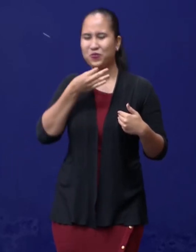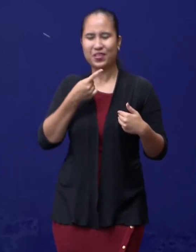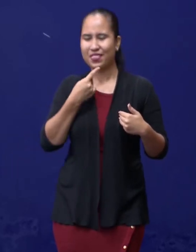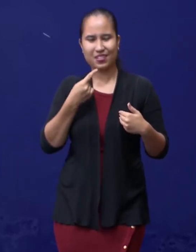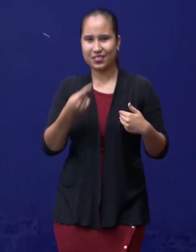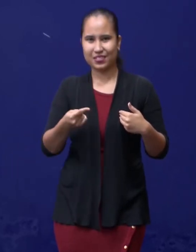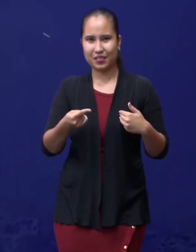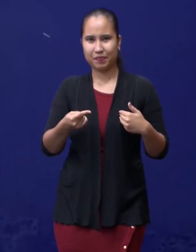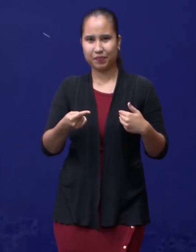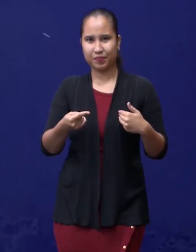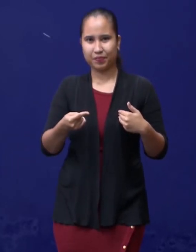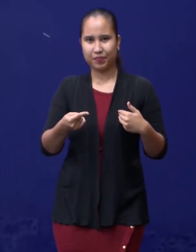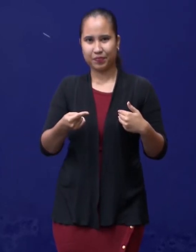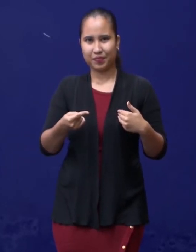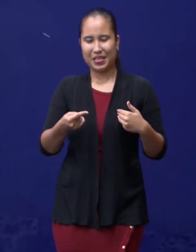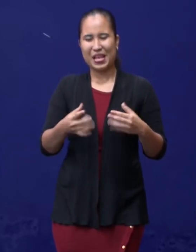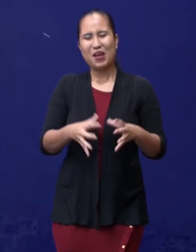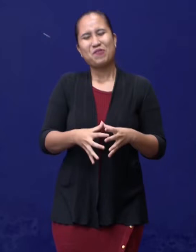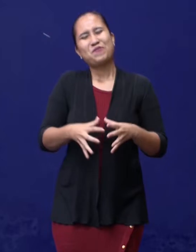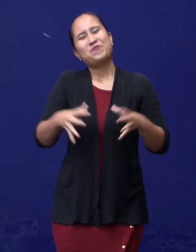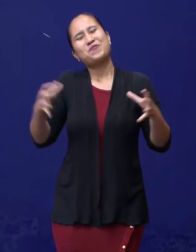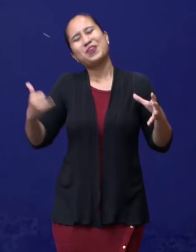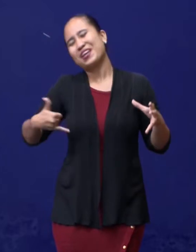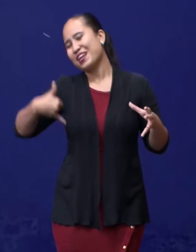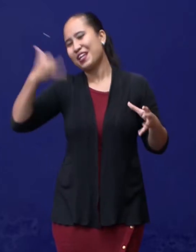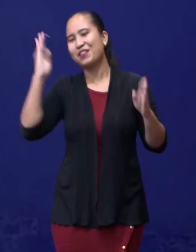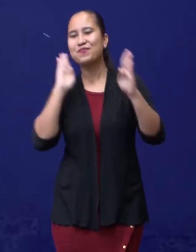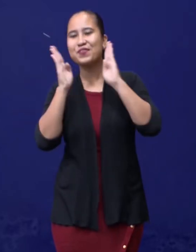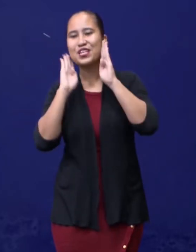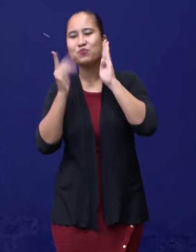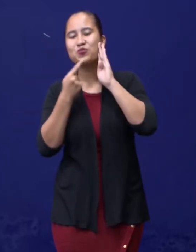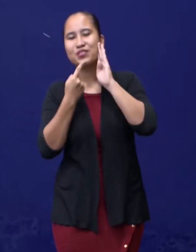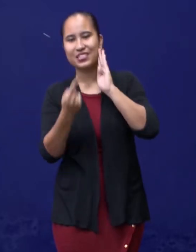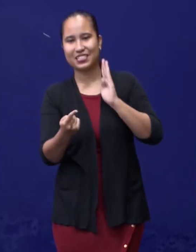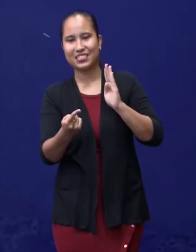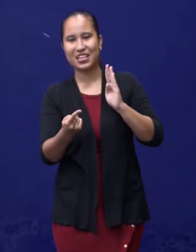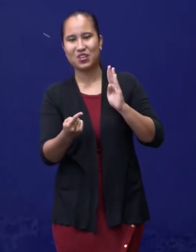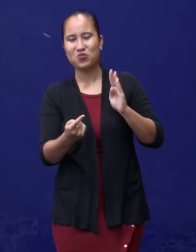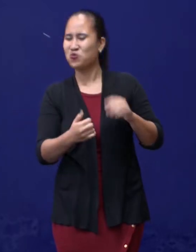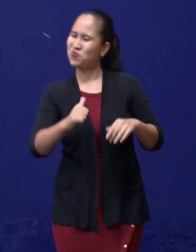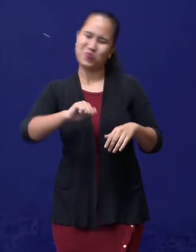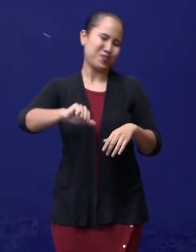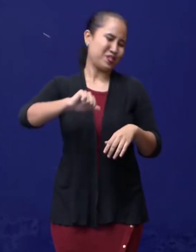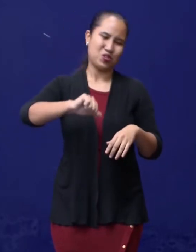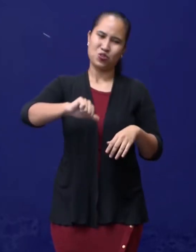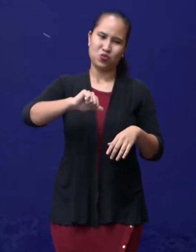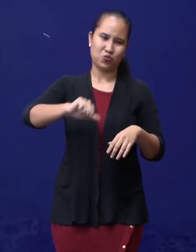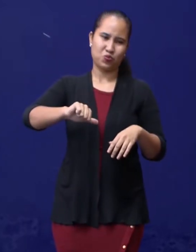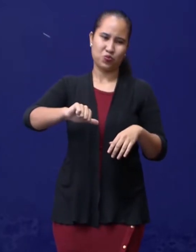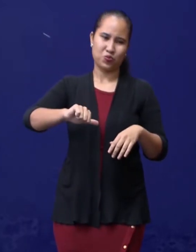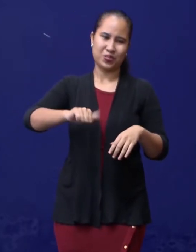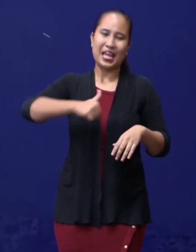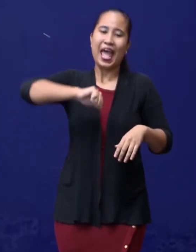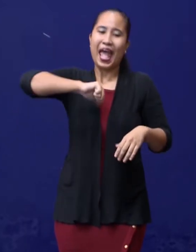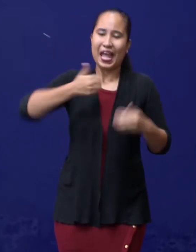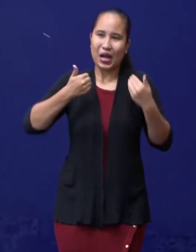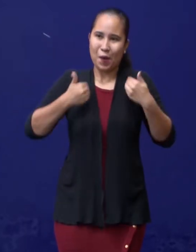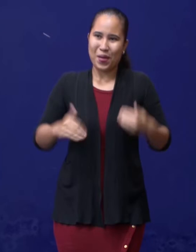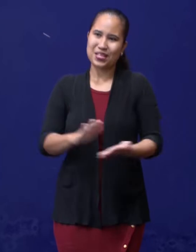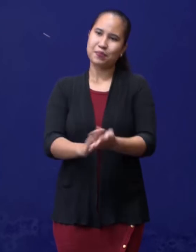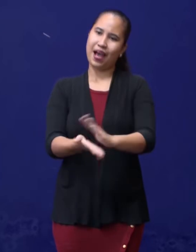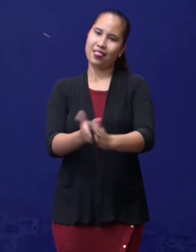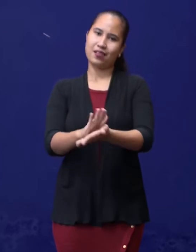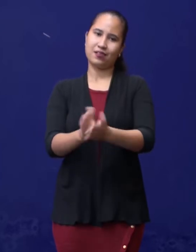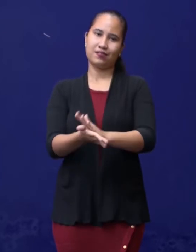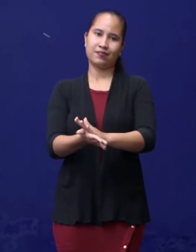er is een bombardement aan dingen gekomen op Facebook, van hoe slecht, et cetera, et cetera, onze eigen mensen behandelen, et